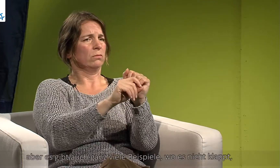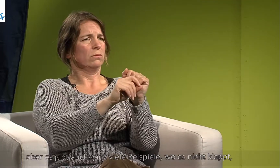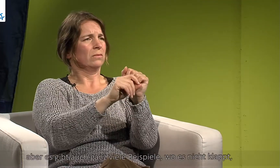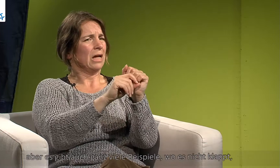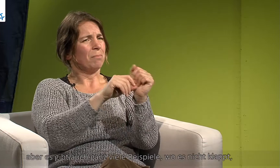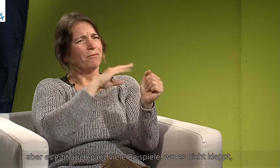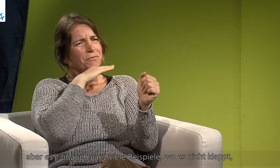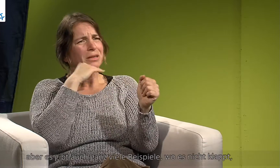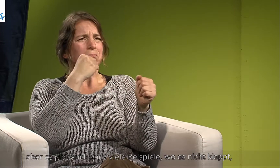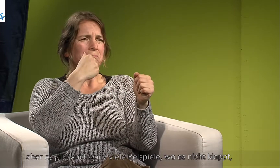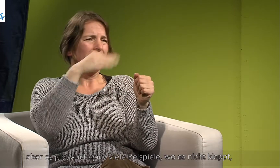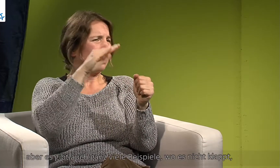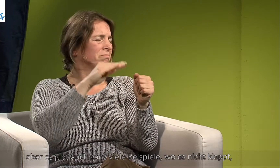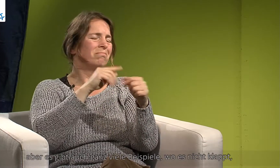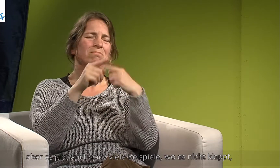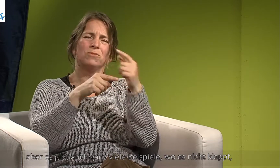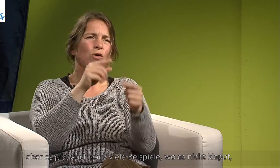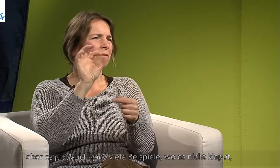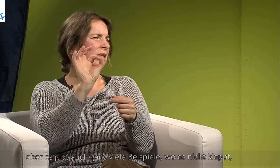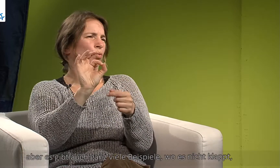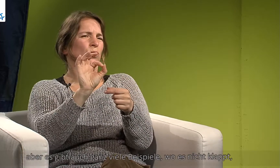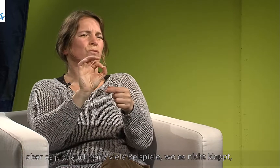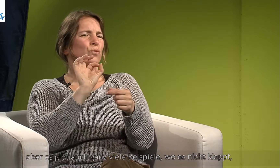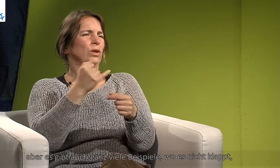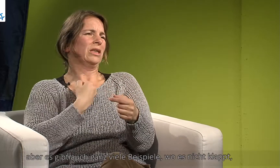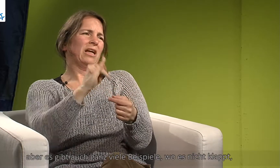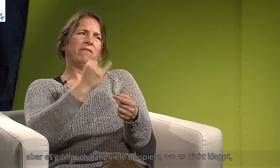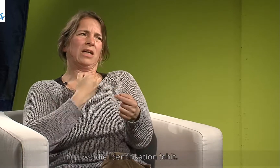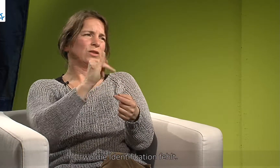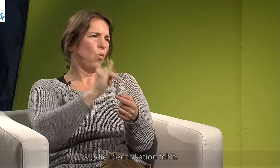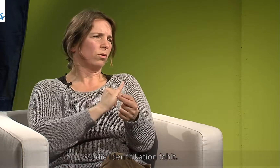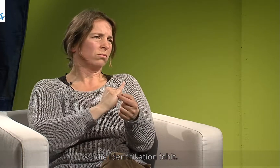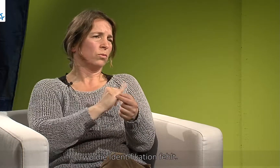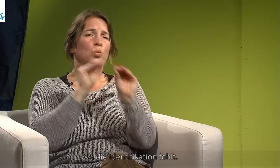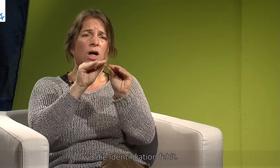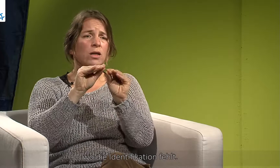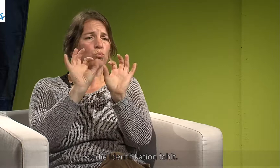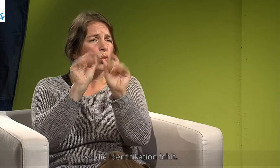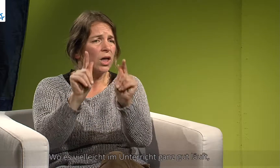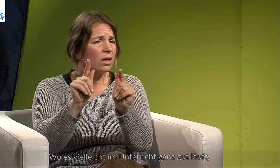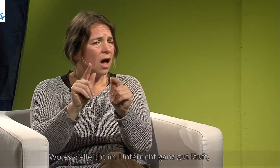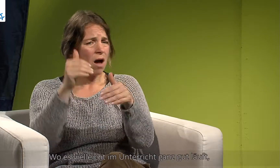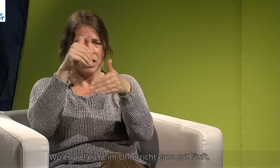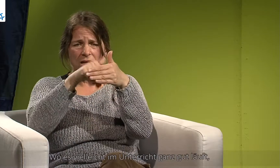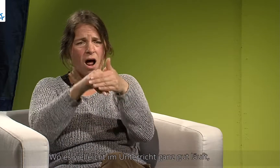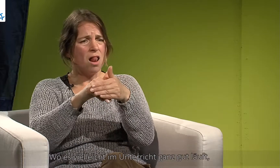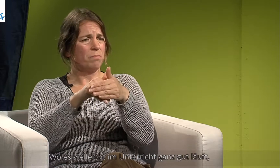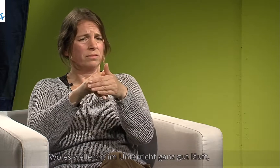Aber es gibt eben auch ganz viele Beispiele, wo es nicht klappt, wo die Identifikation fehlt, wo es vielleicht im Unterricht ganz gut läuft.